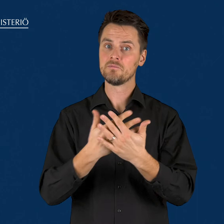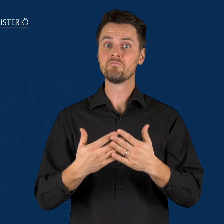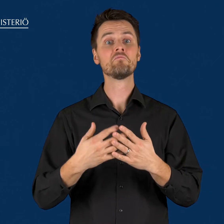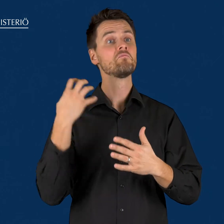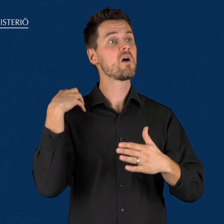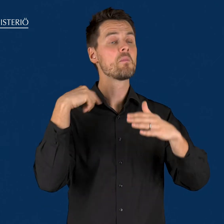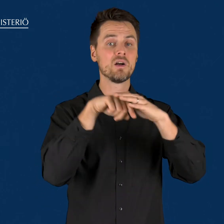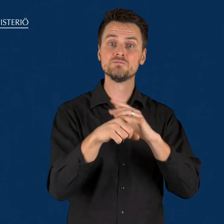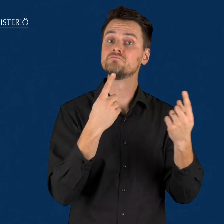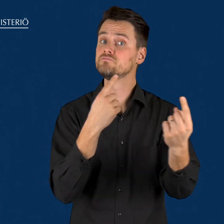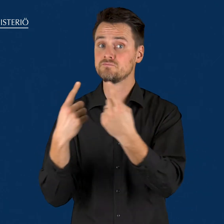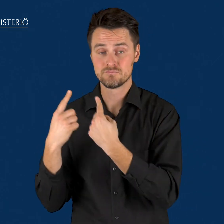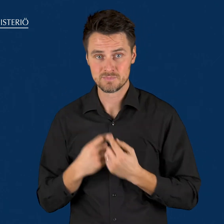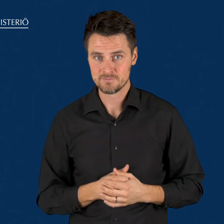käyttää saamen kieltä viranomaisissa.